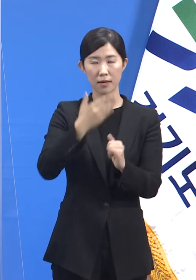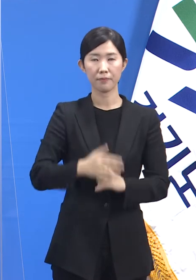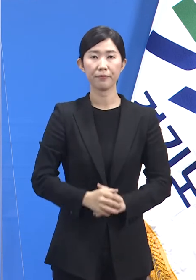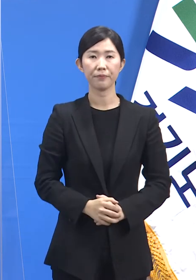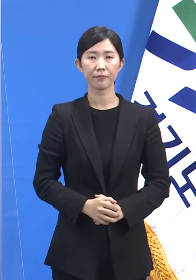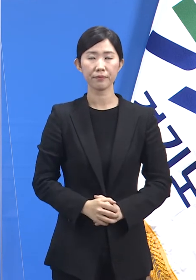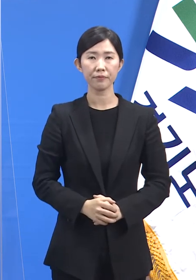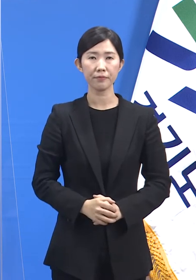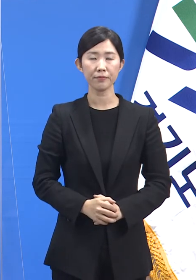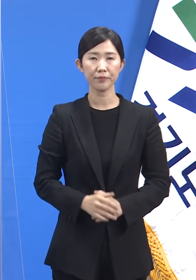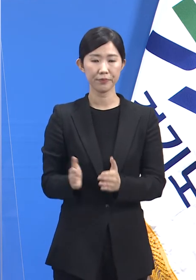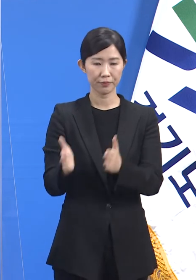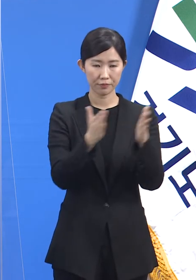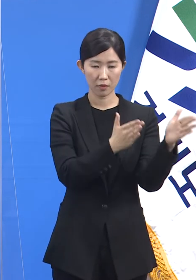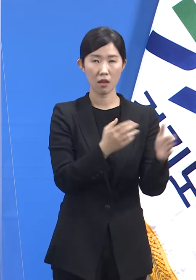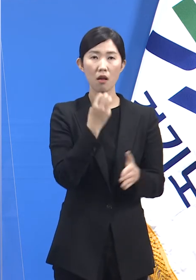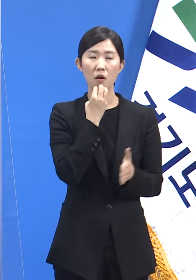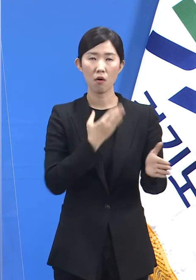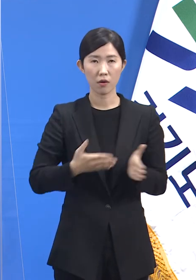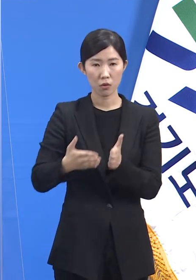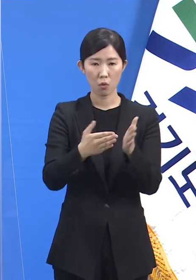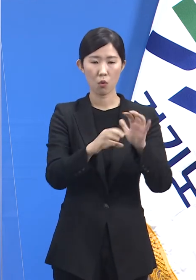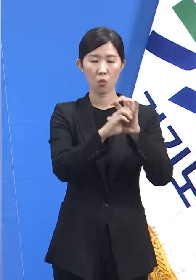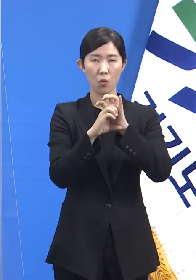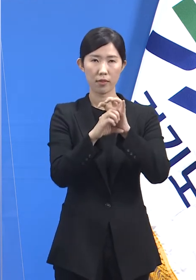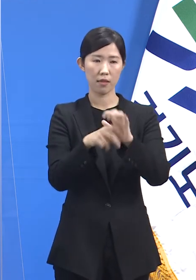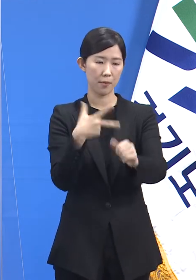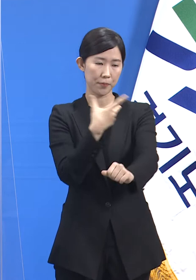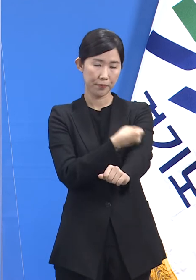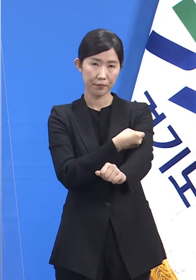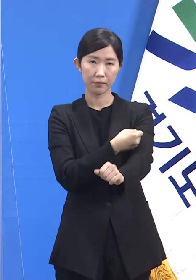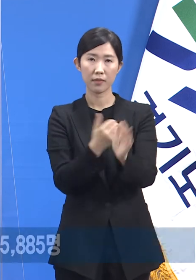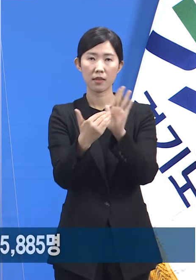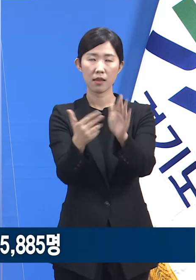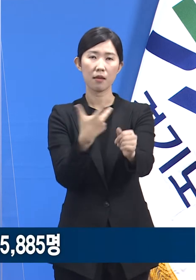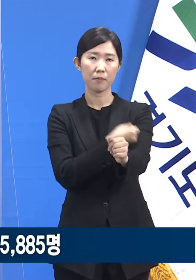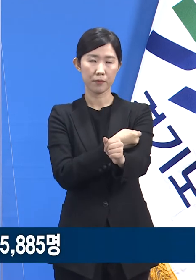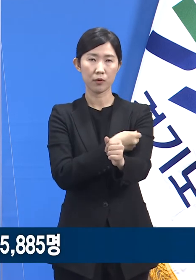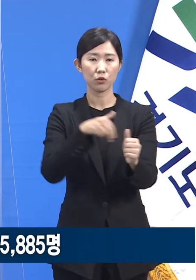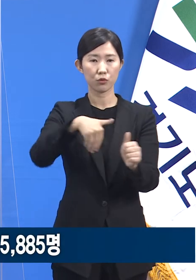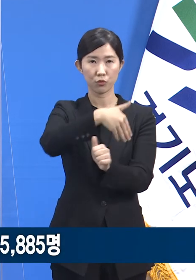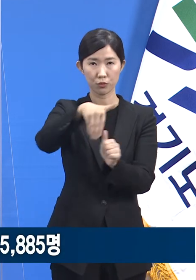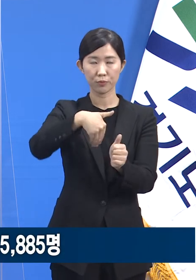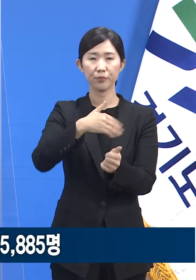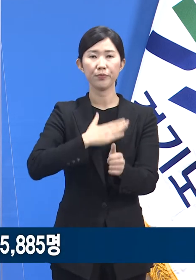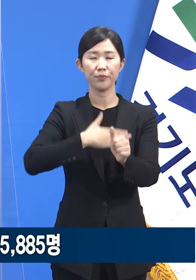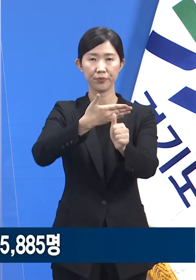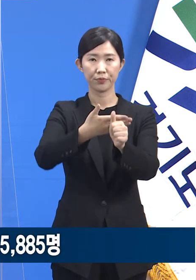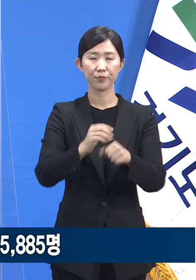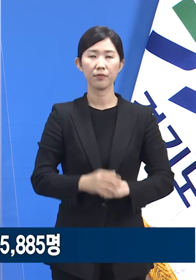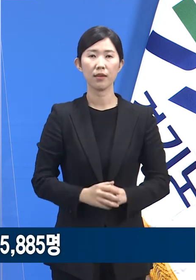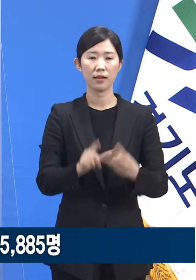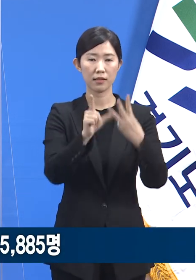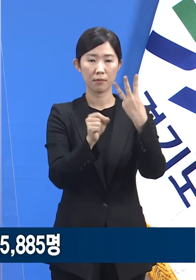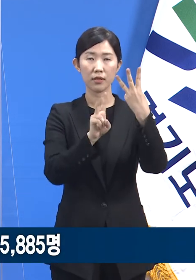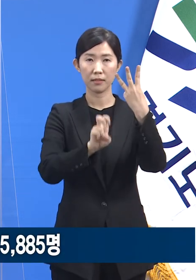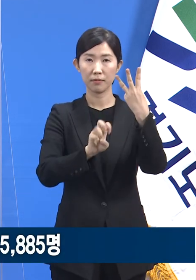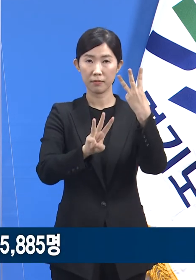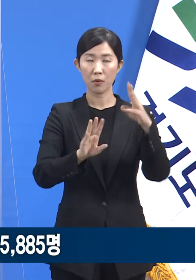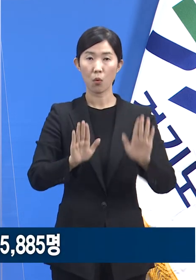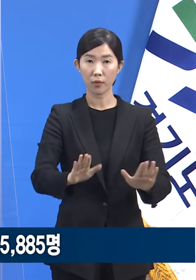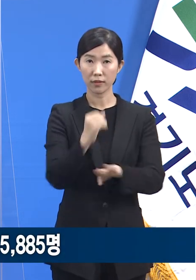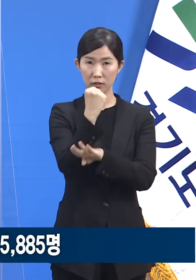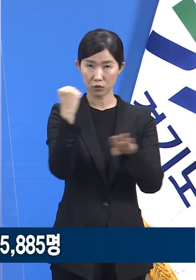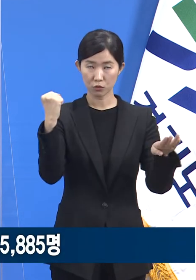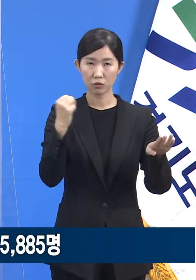다음은 경기도의 코로나19 예방접종 현황입니다. 3월 23일 0시 기준 경기도의